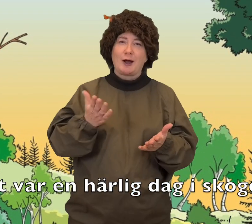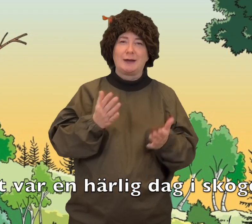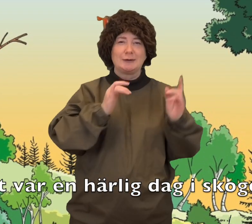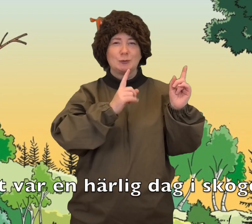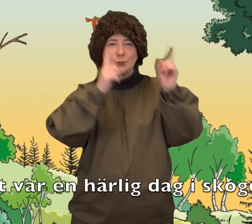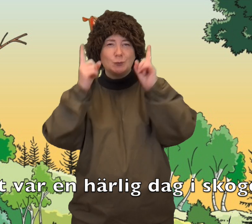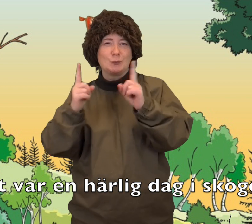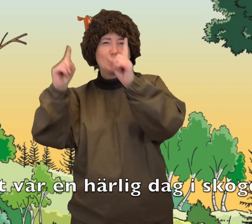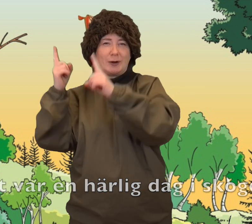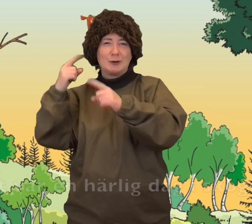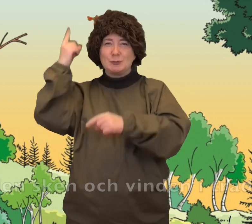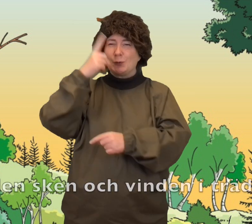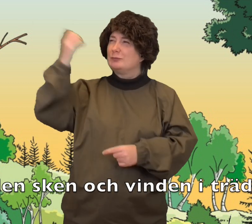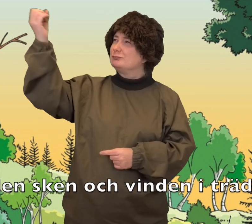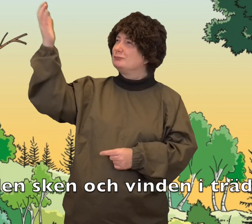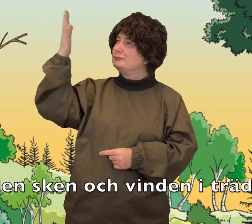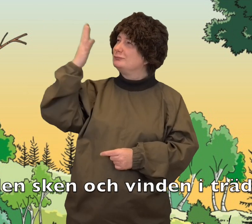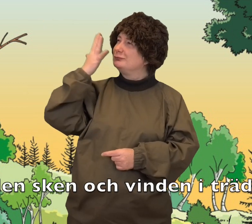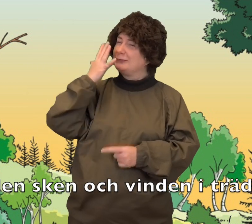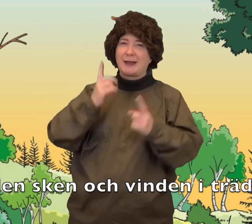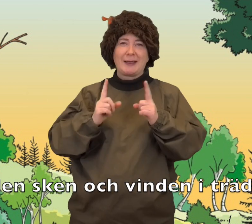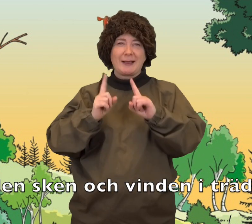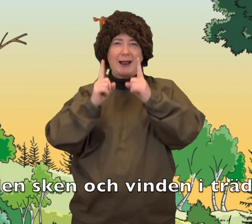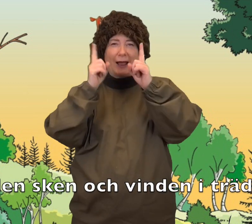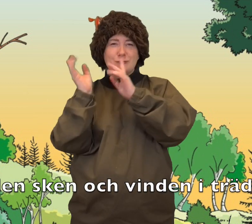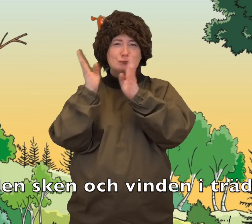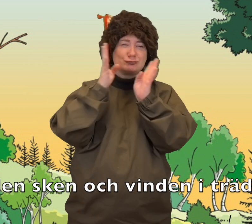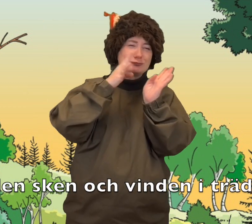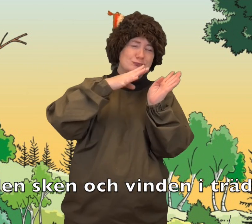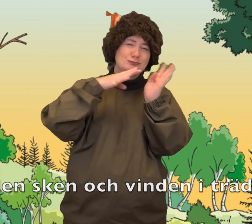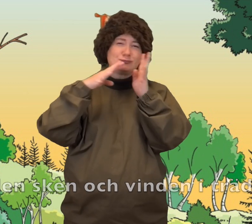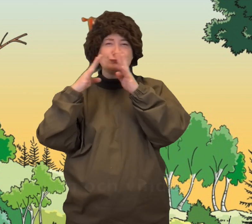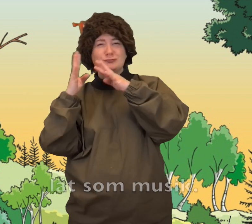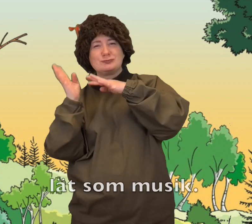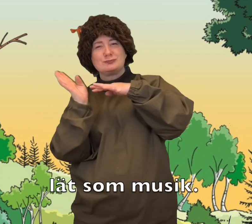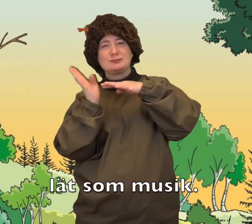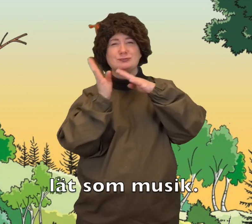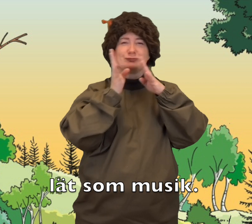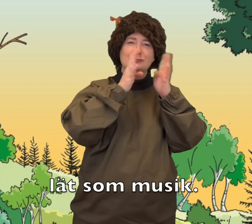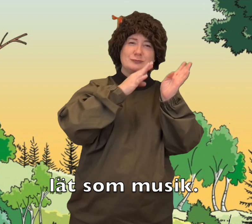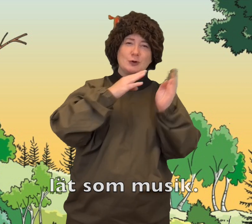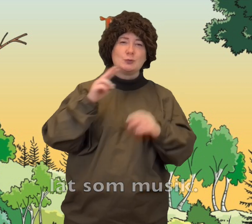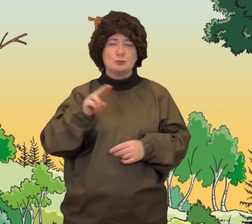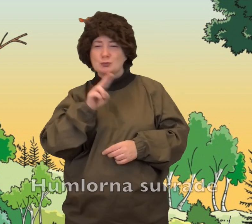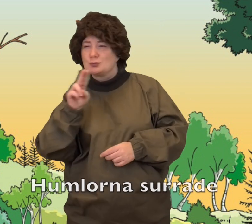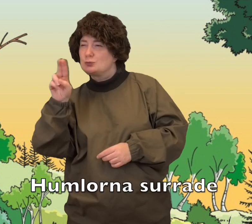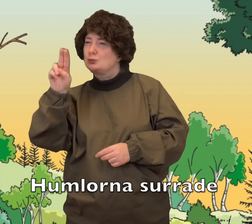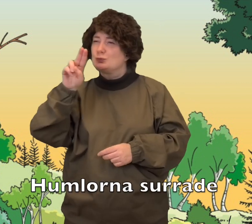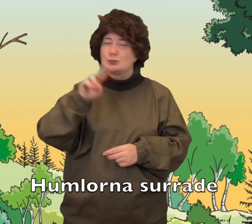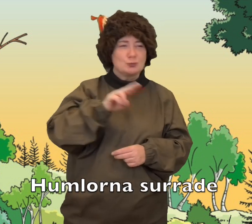Idag i skogen, solen sken och vinden i träden lät som musik. Humlorna